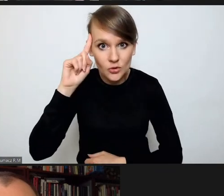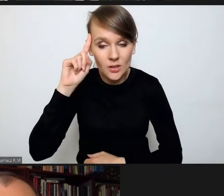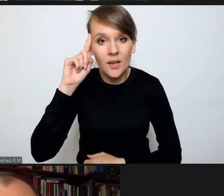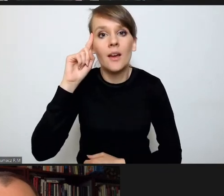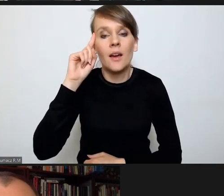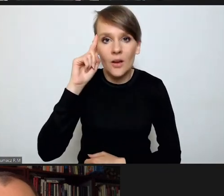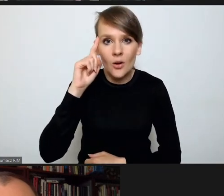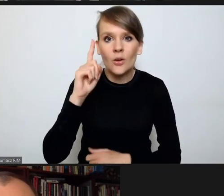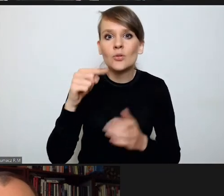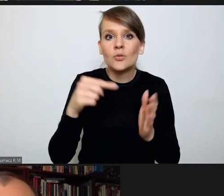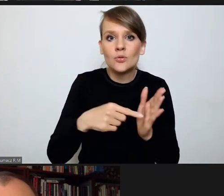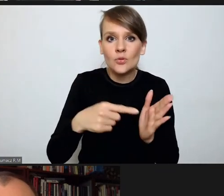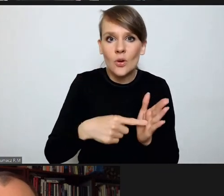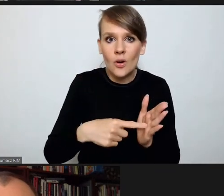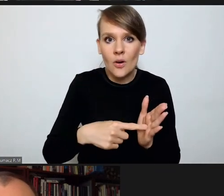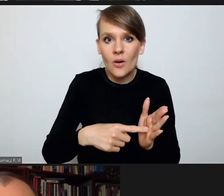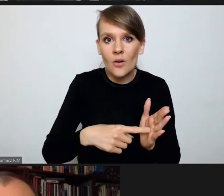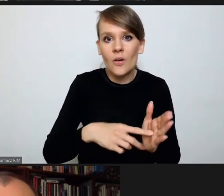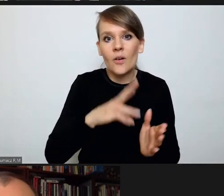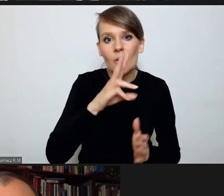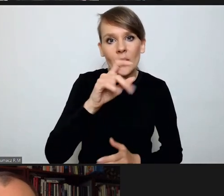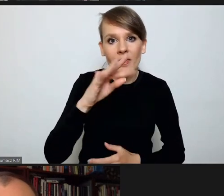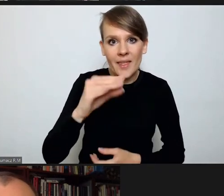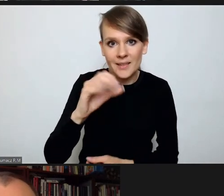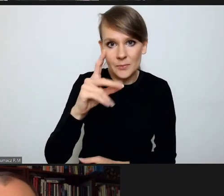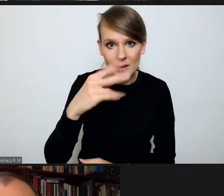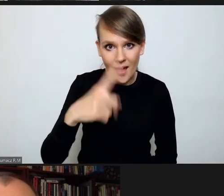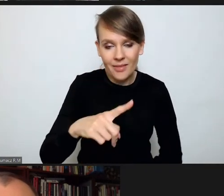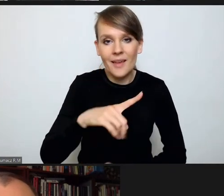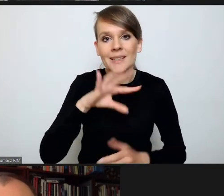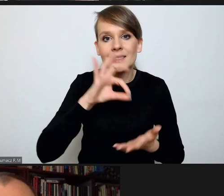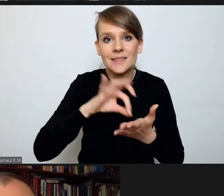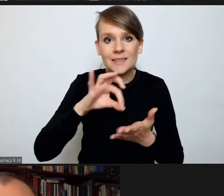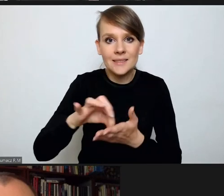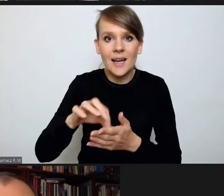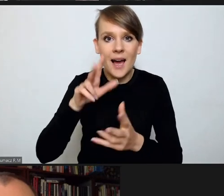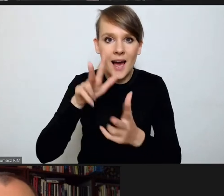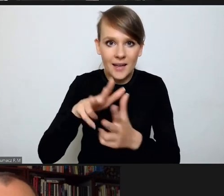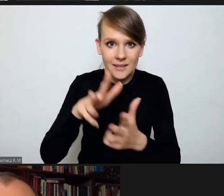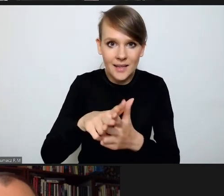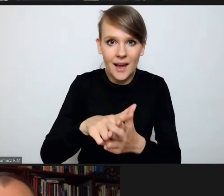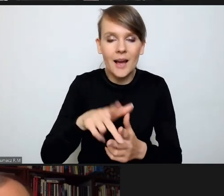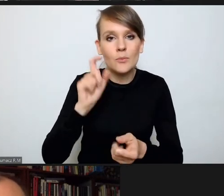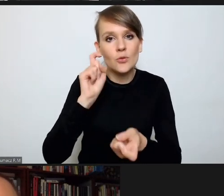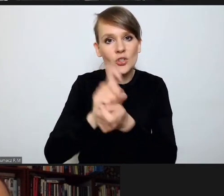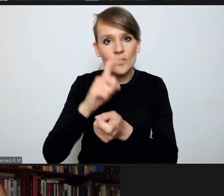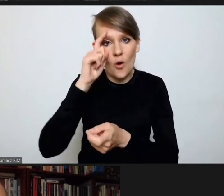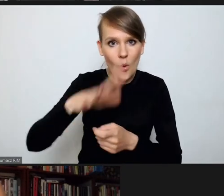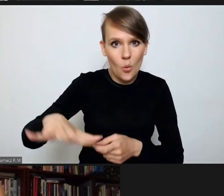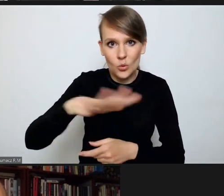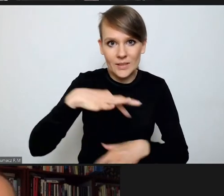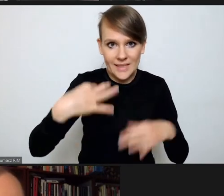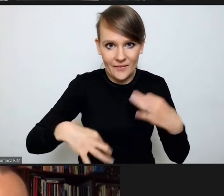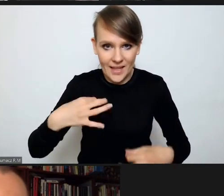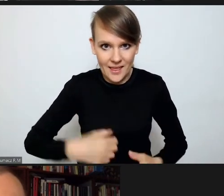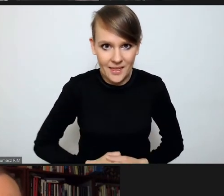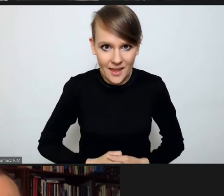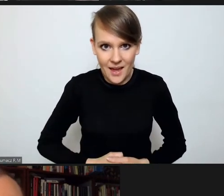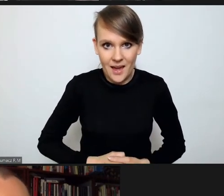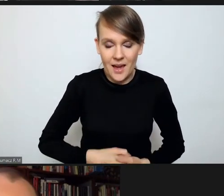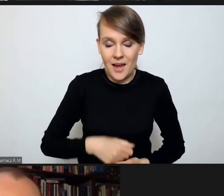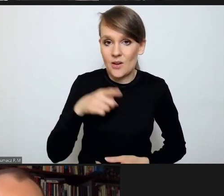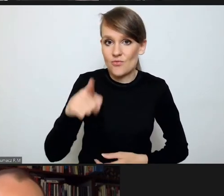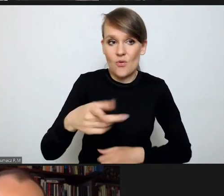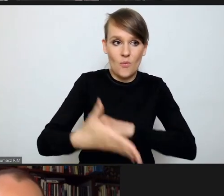jest widespread and systematic attack against the civilian population. To jest w ogóle głowa,